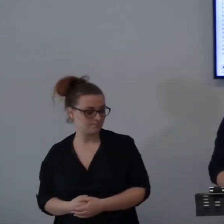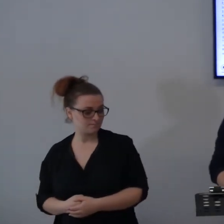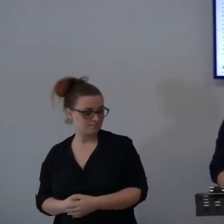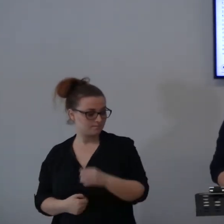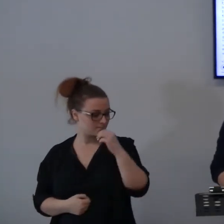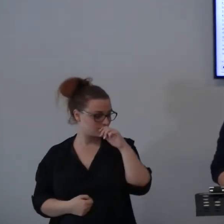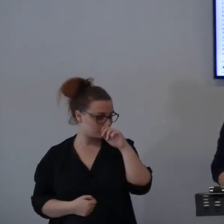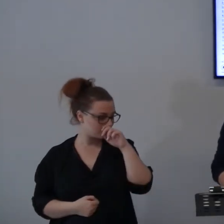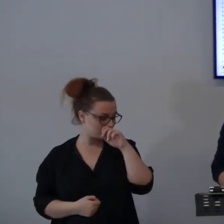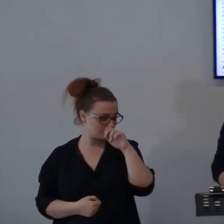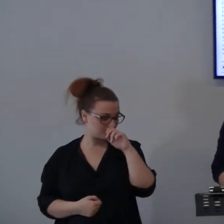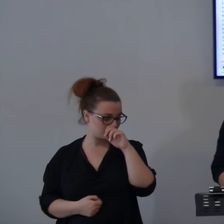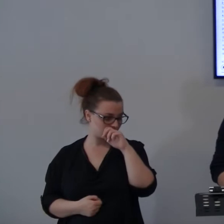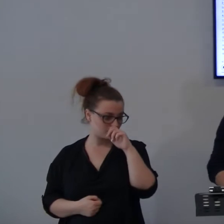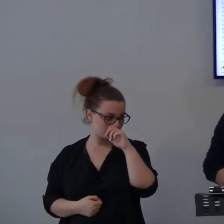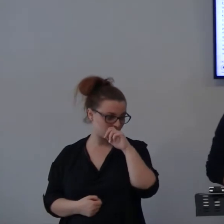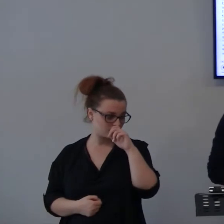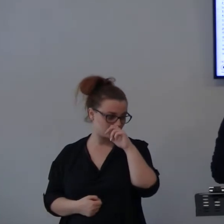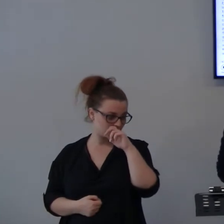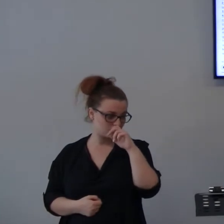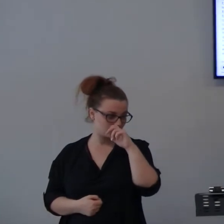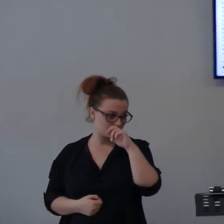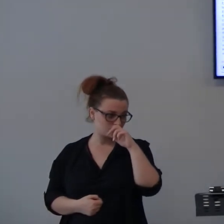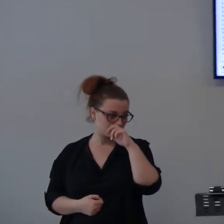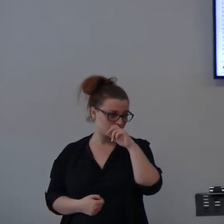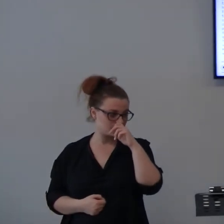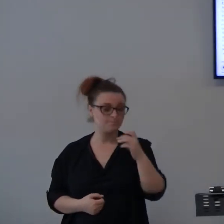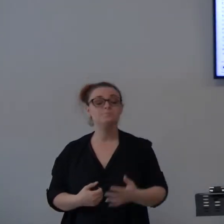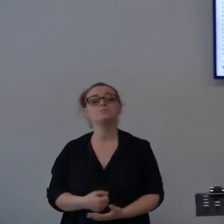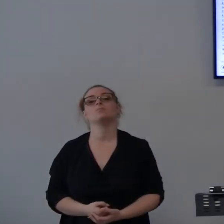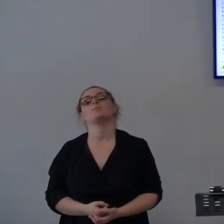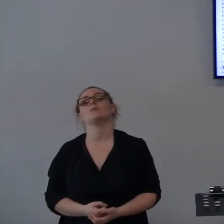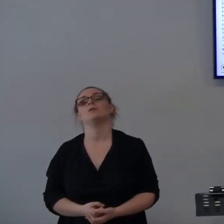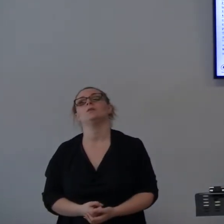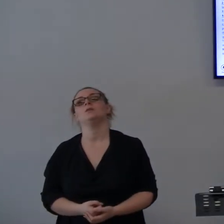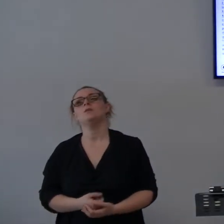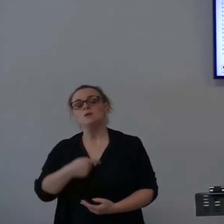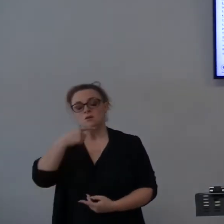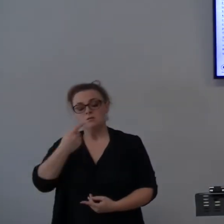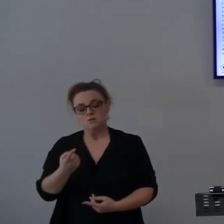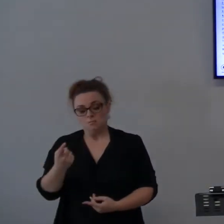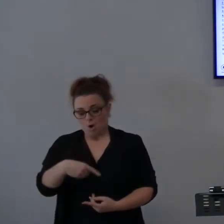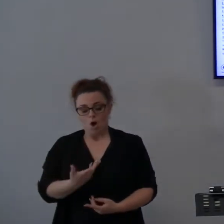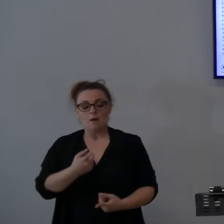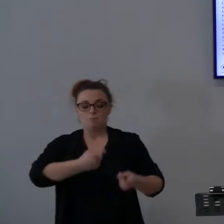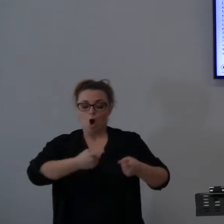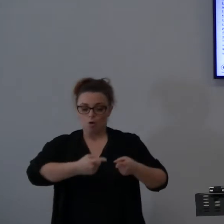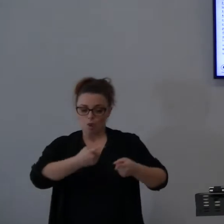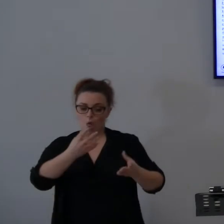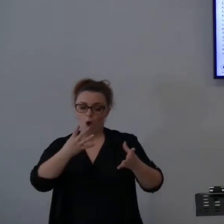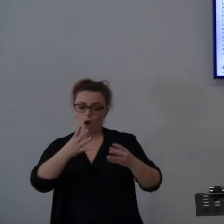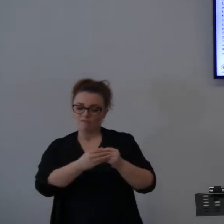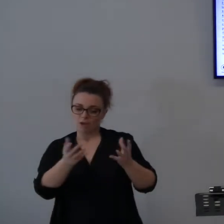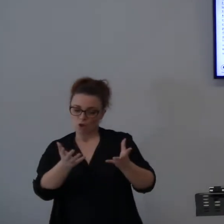è una delle cose più grave che il popolo aveva fatto. Era essere